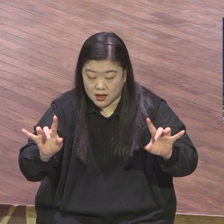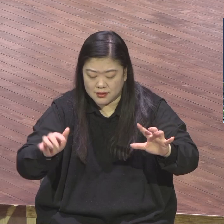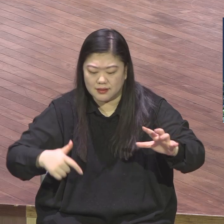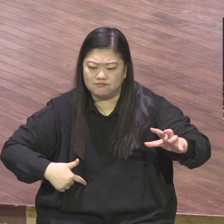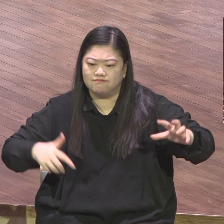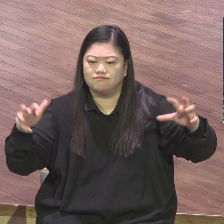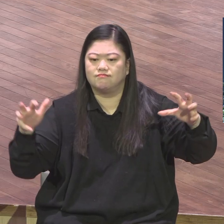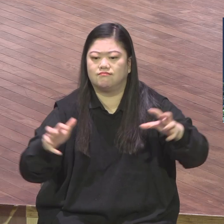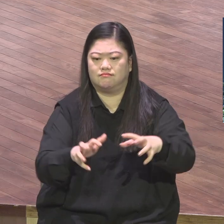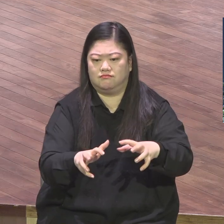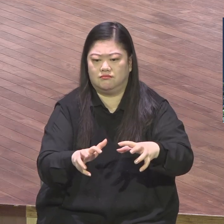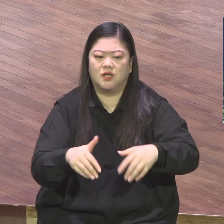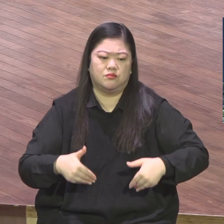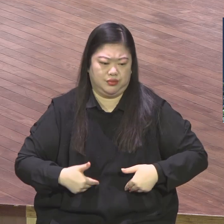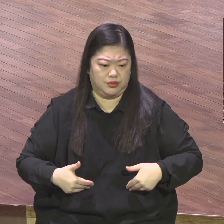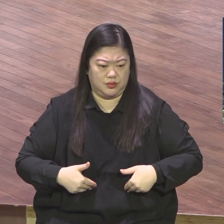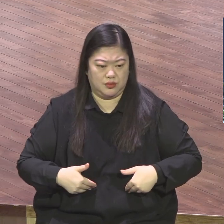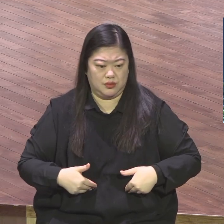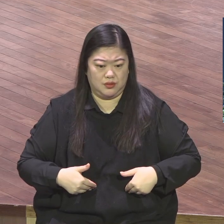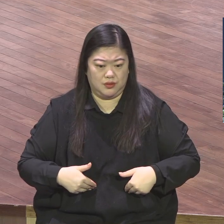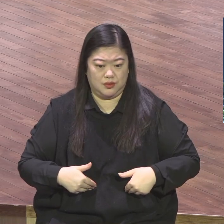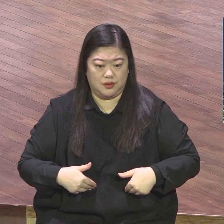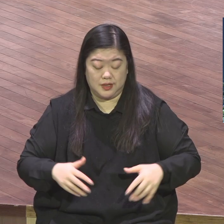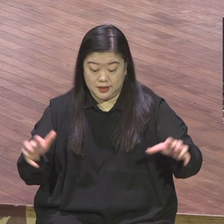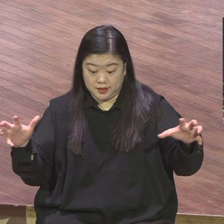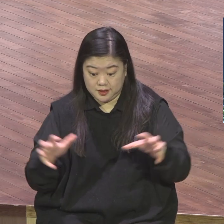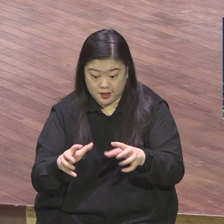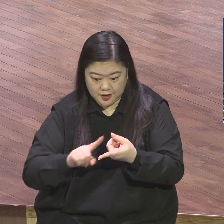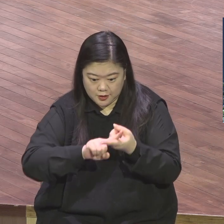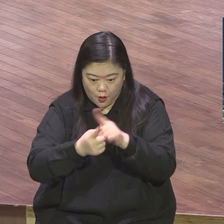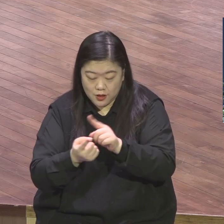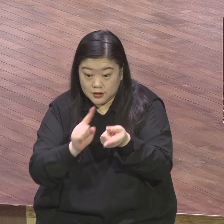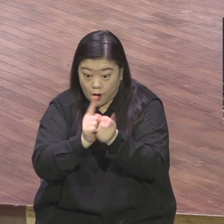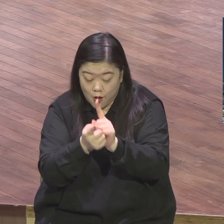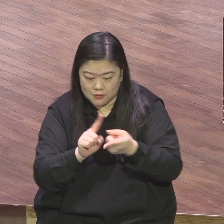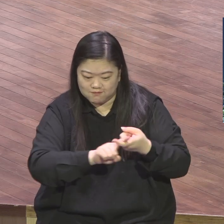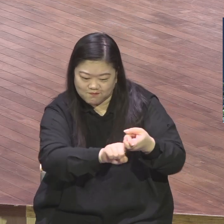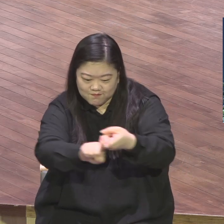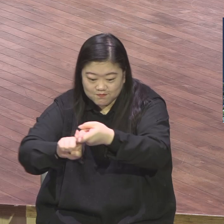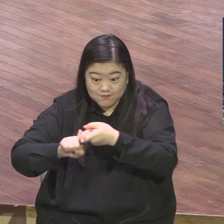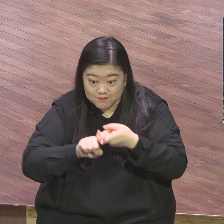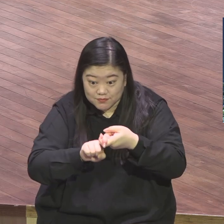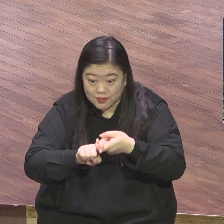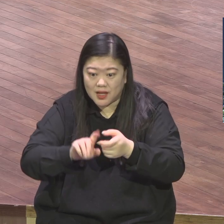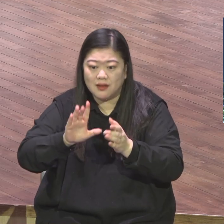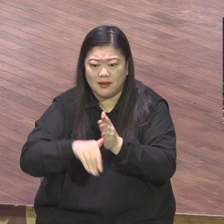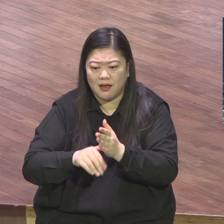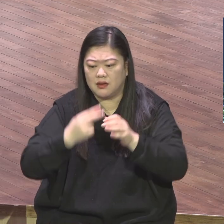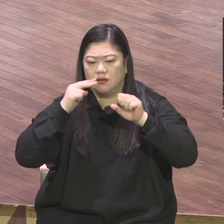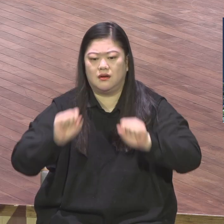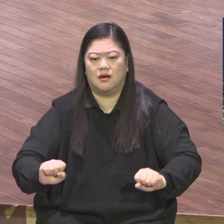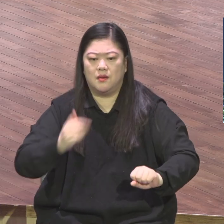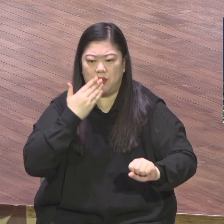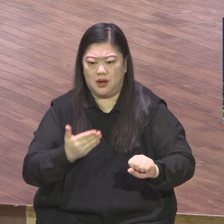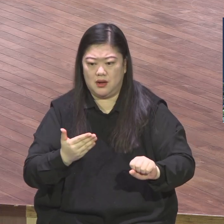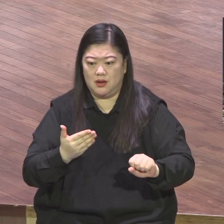이런 공존 동생의 영적 자세를 가져야 돼요 그래서 함께 주의를 감당하고 함께